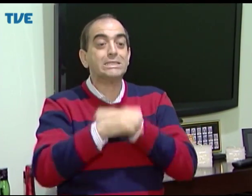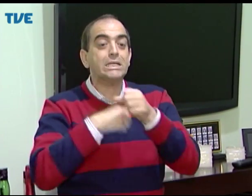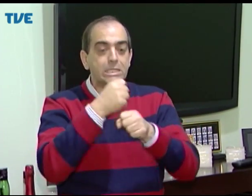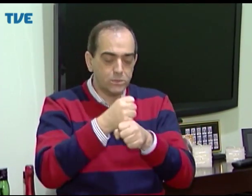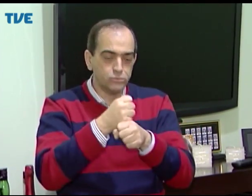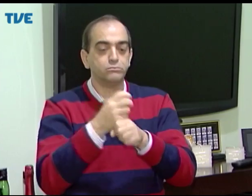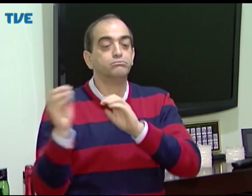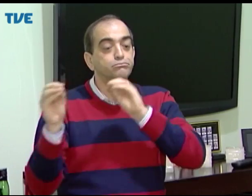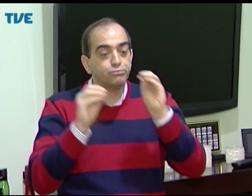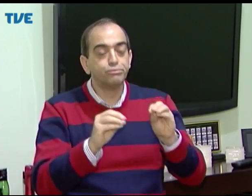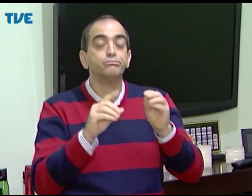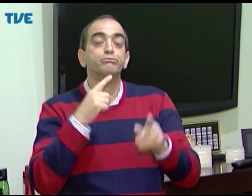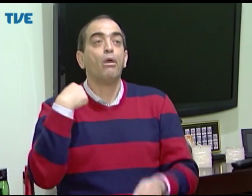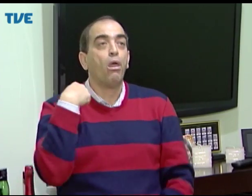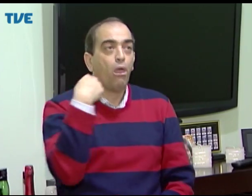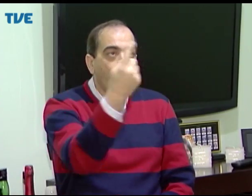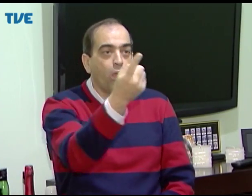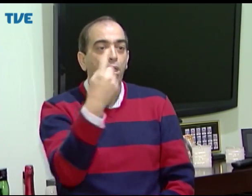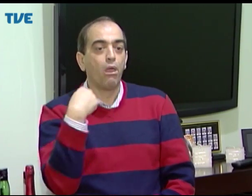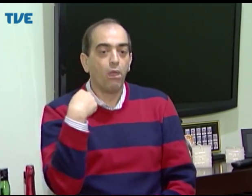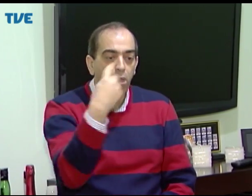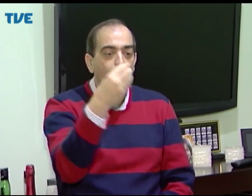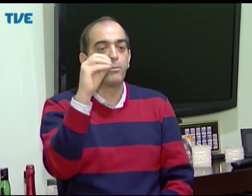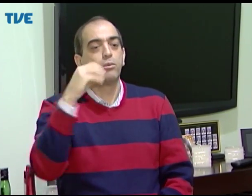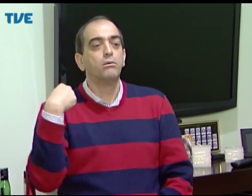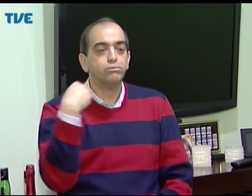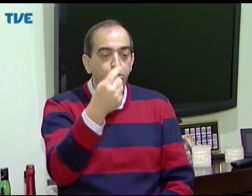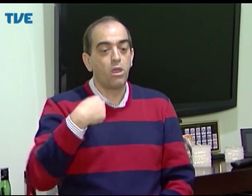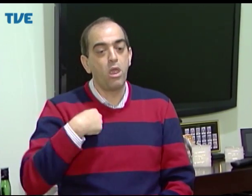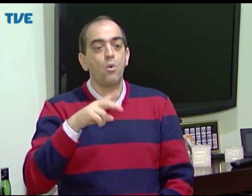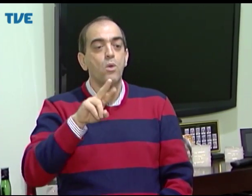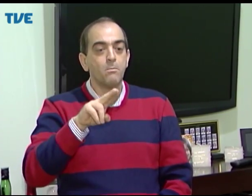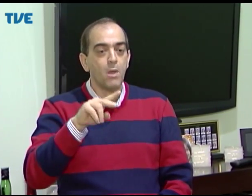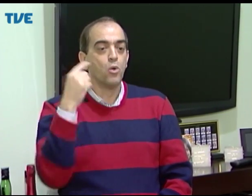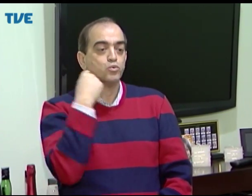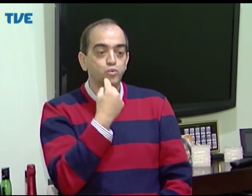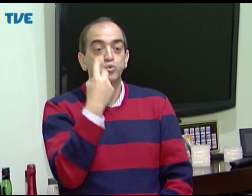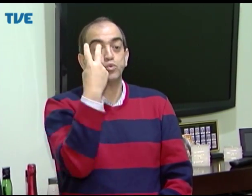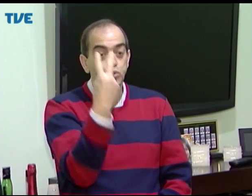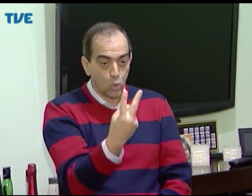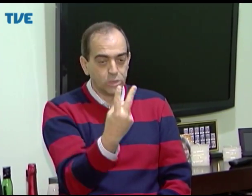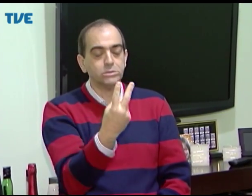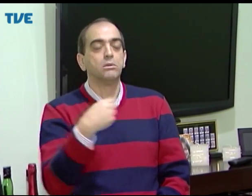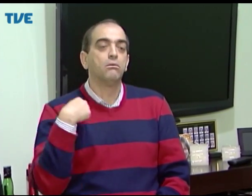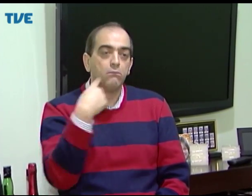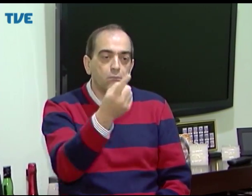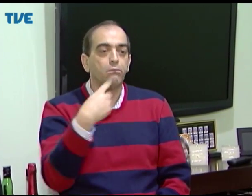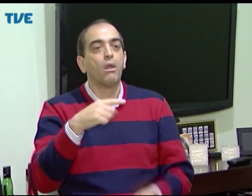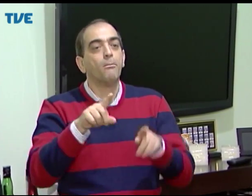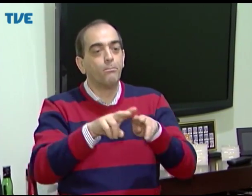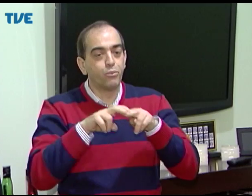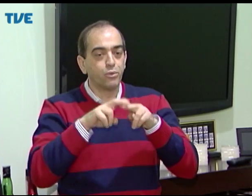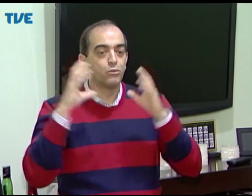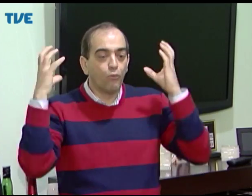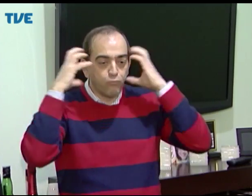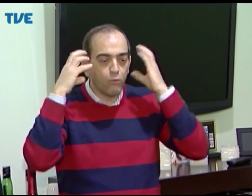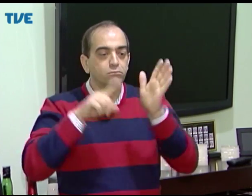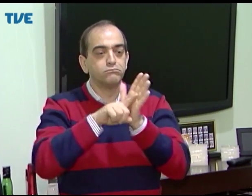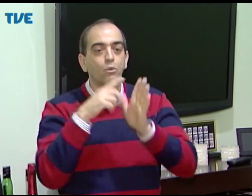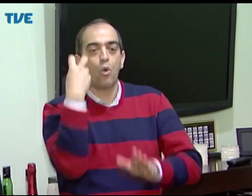Novo Hamburgo, nós moramos lá durante 30 anos, eu fazia todo esse trajeto Novo Hamburgo-Porto Alegre, eu e meu irmão surdo,